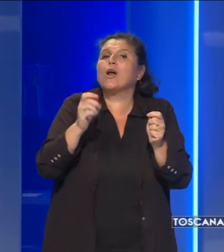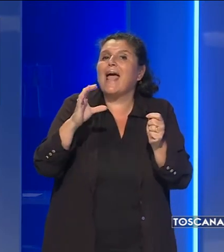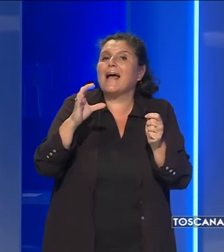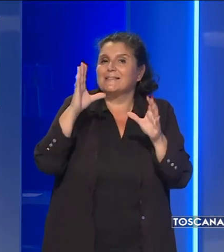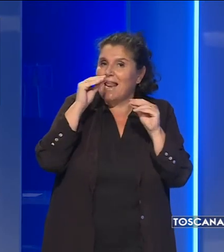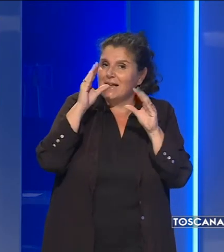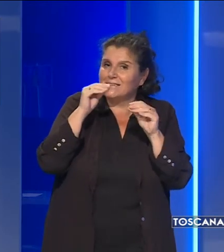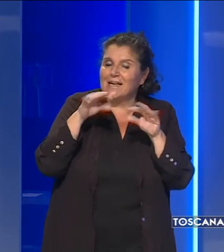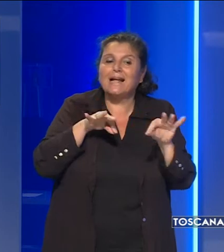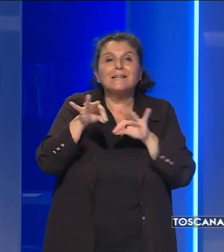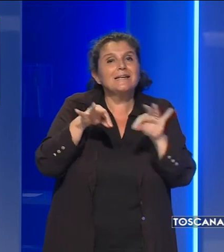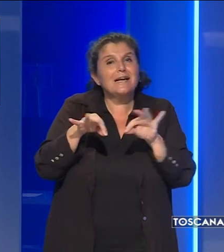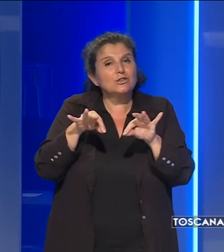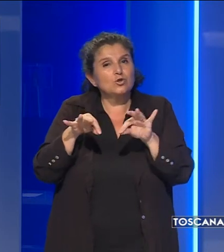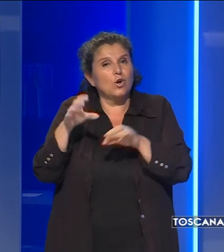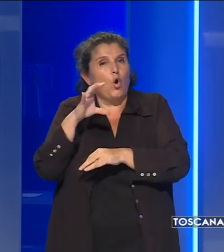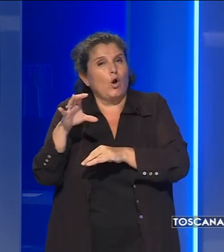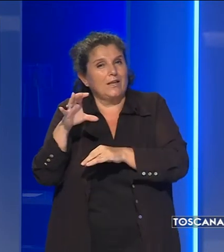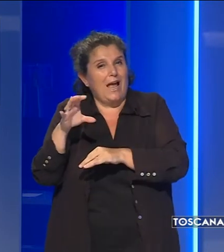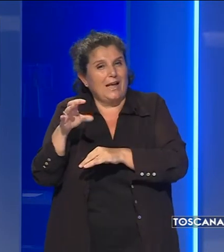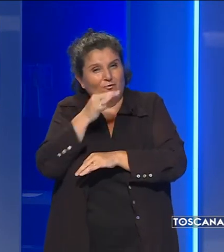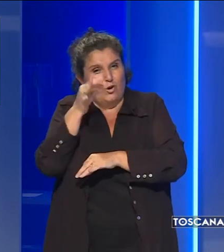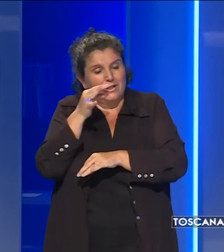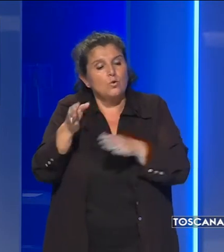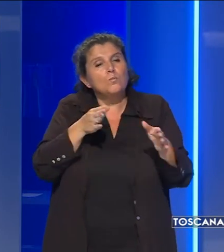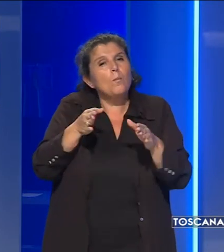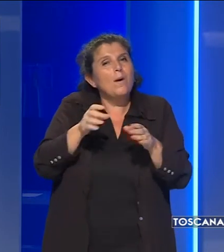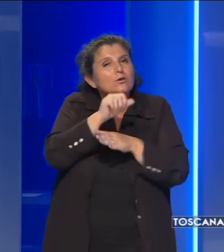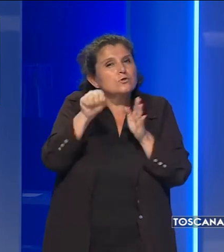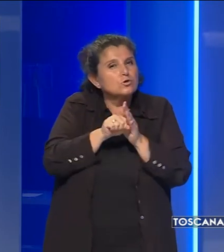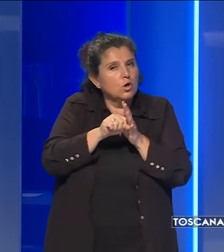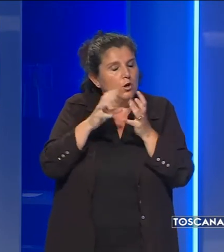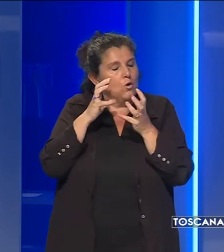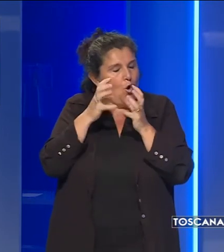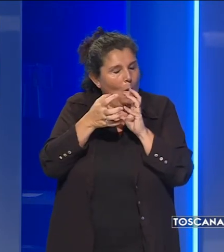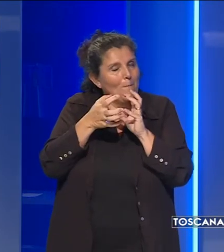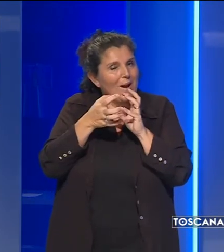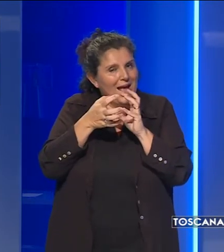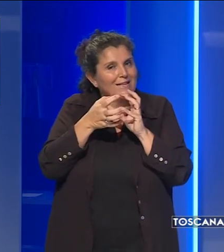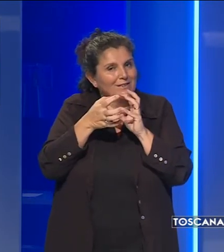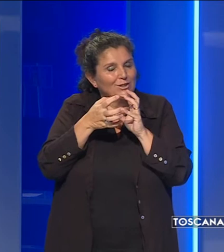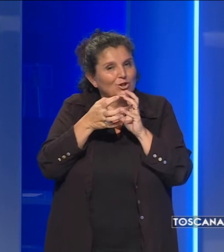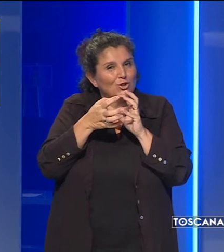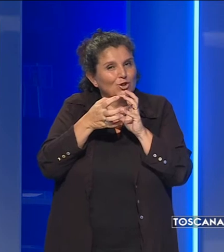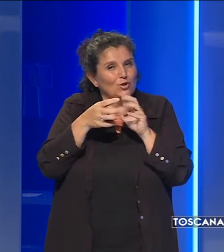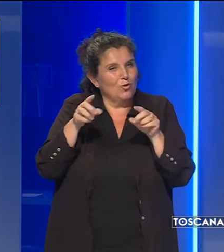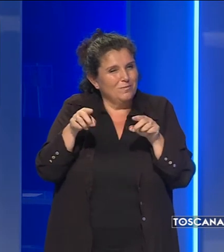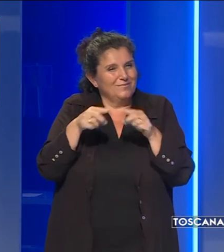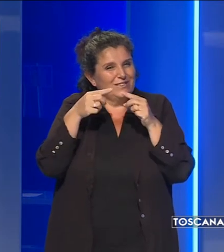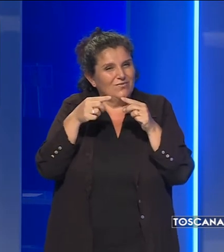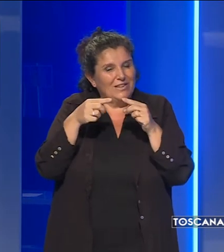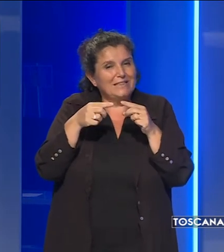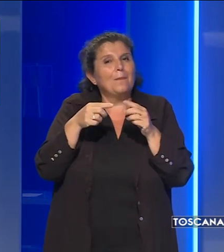la direzione della testata in un momento storico complesso e sfidante, non solo per l